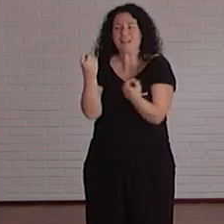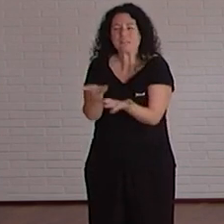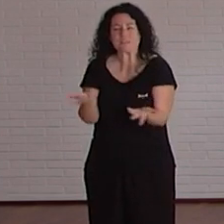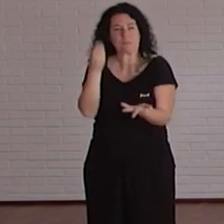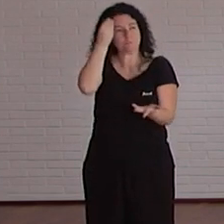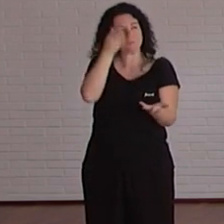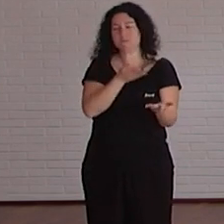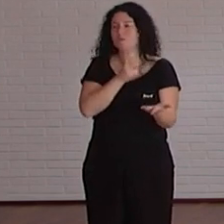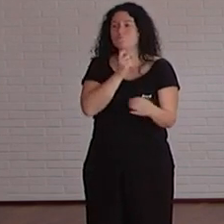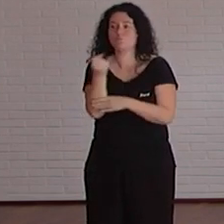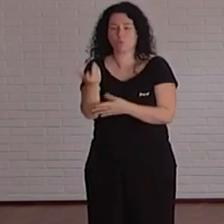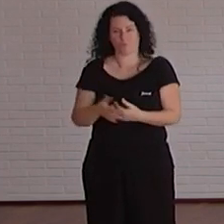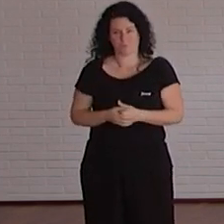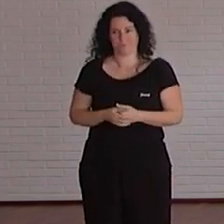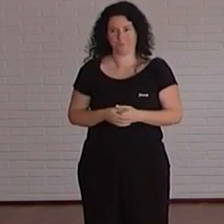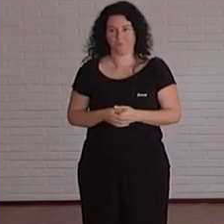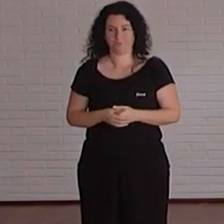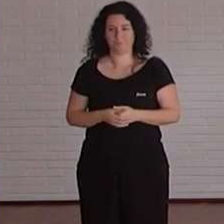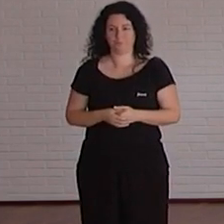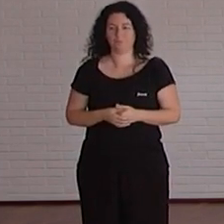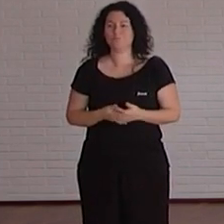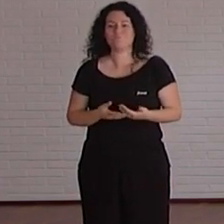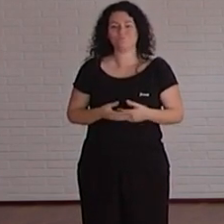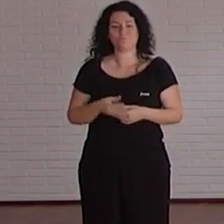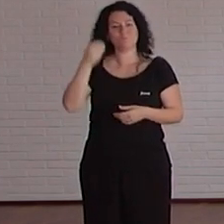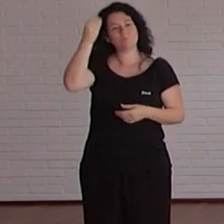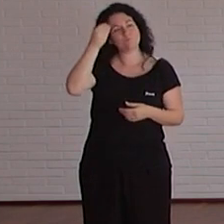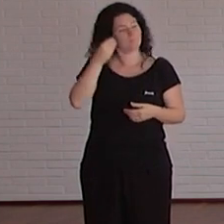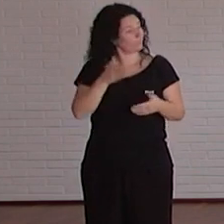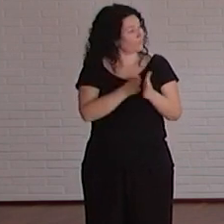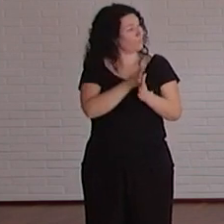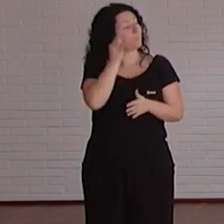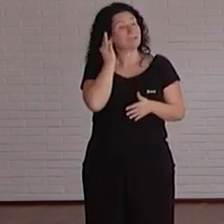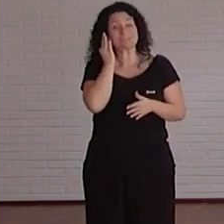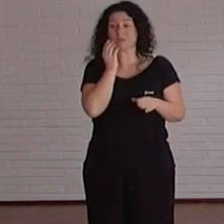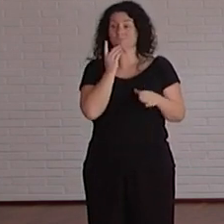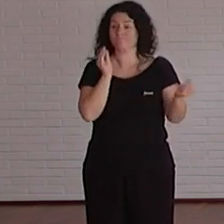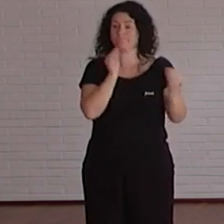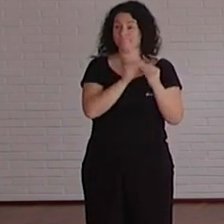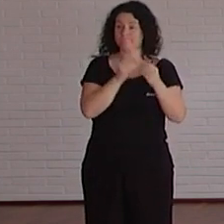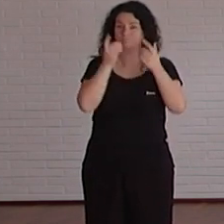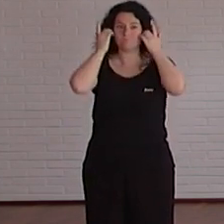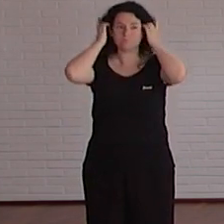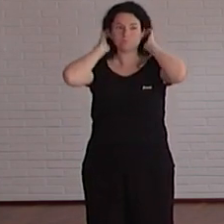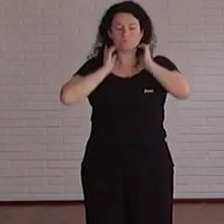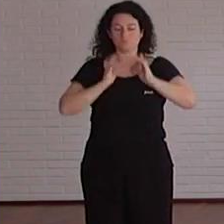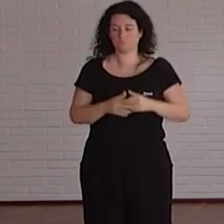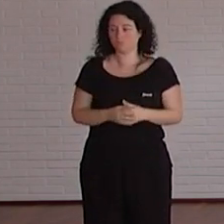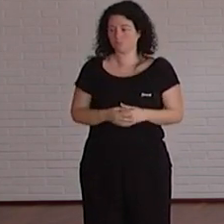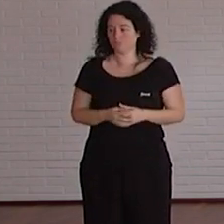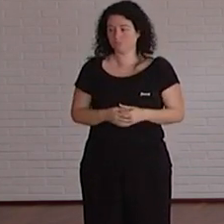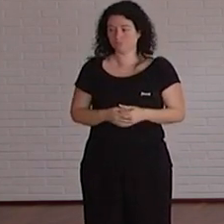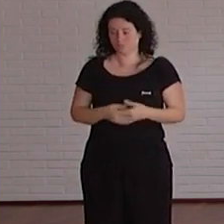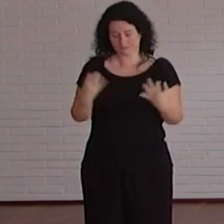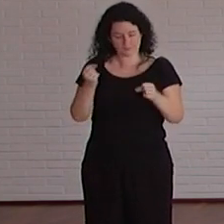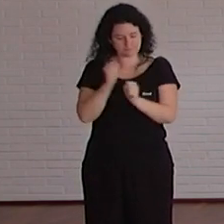pensando en el futuro bueno yo coincido con mi compañera Cristina el futuro ya está aquí yo creo que debemos